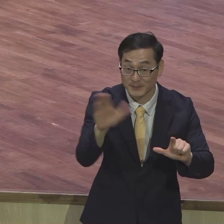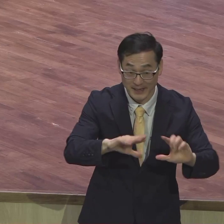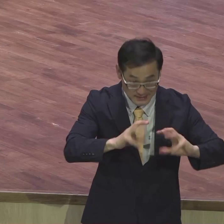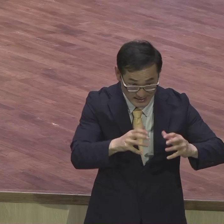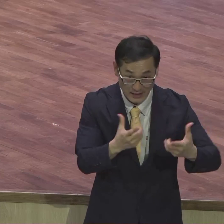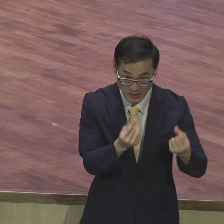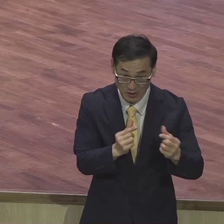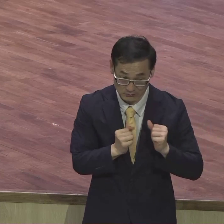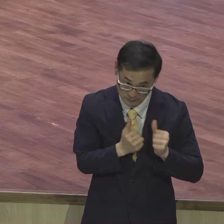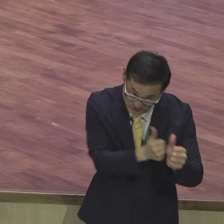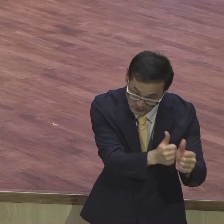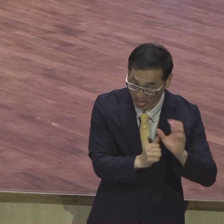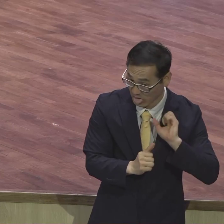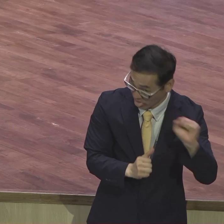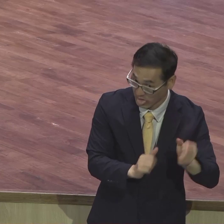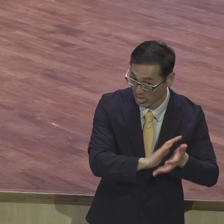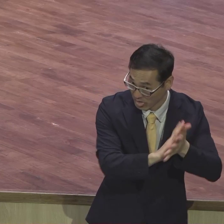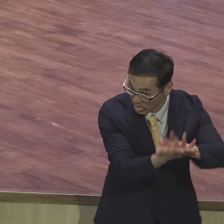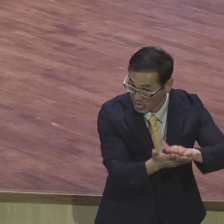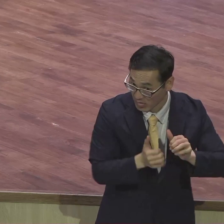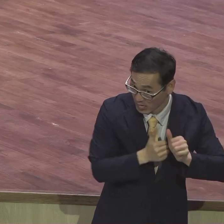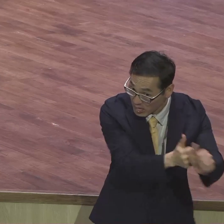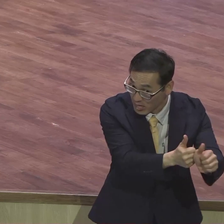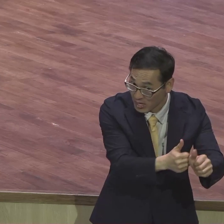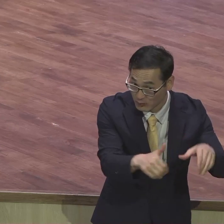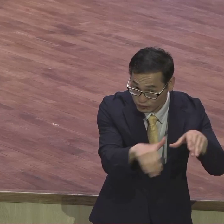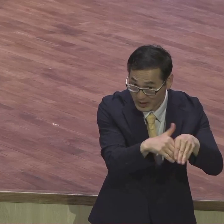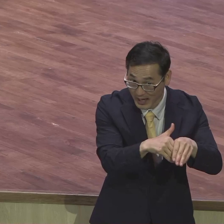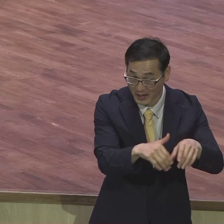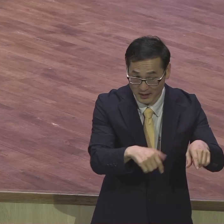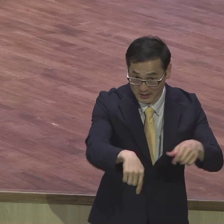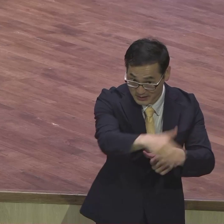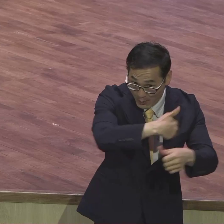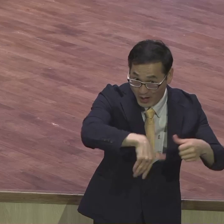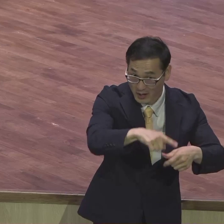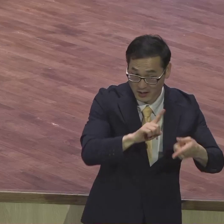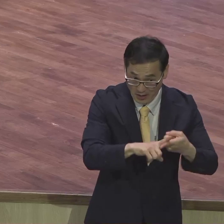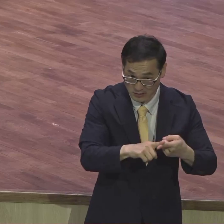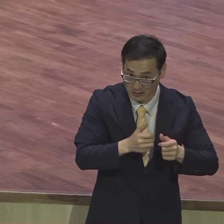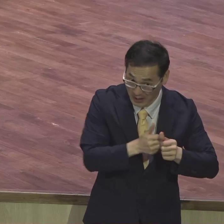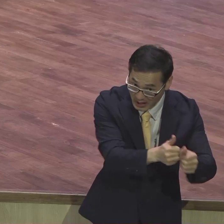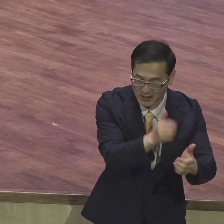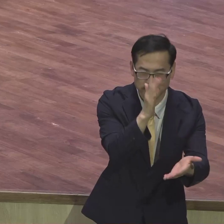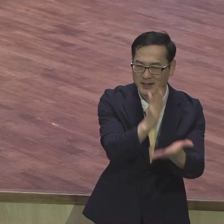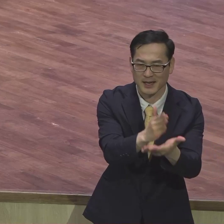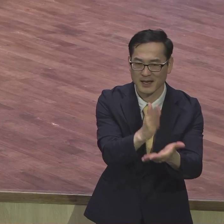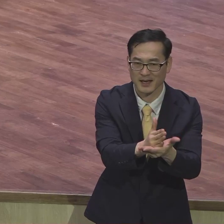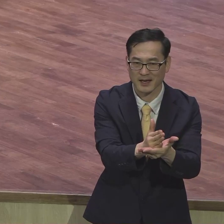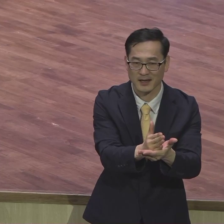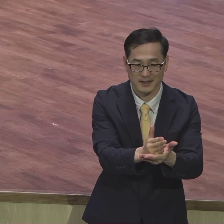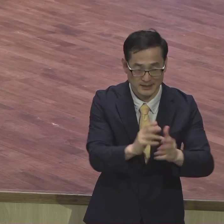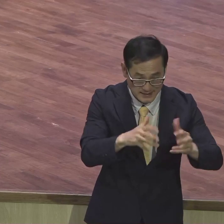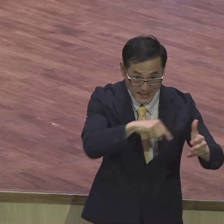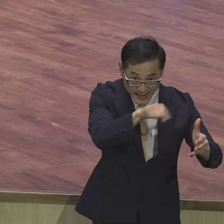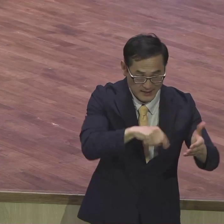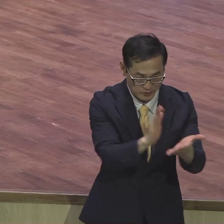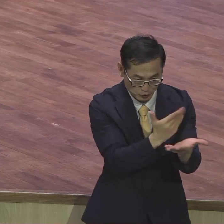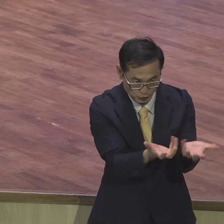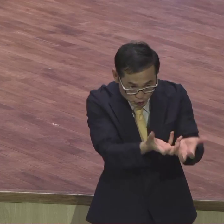세상 속에 살지만은 세상 문화 속에 살지만은 세상화되면 안 돼요 세상 속에서의 뭐요 그리스도의 빛을 발해야